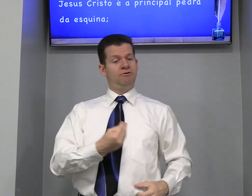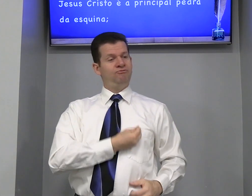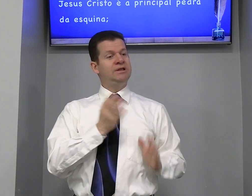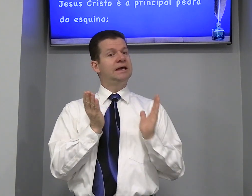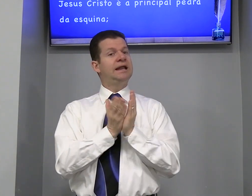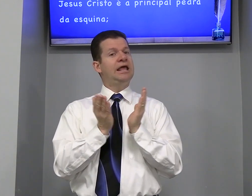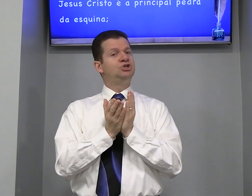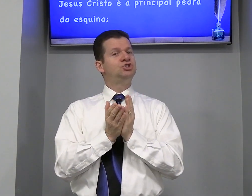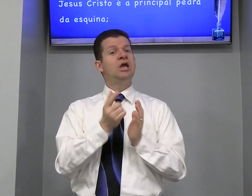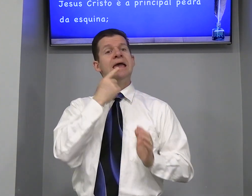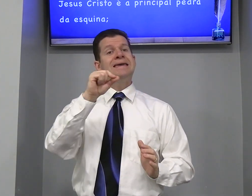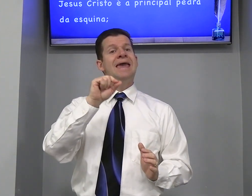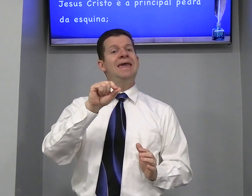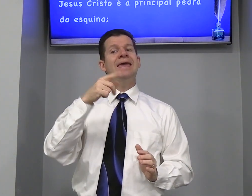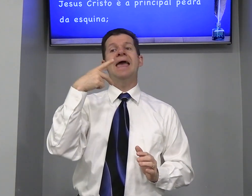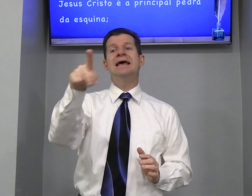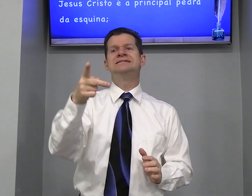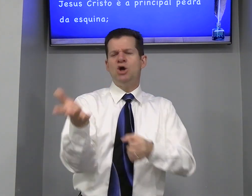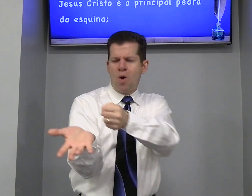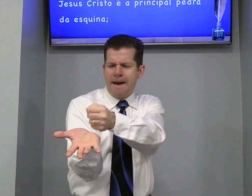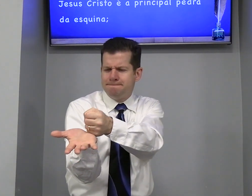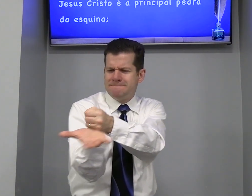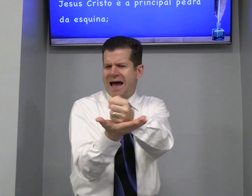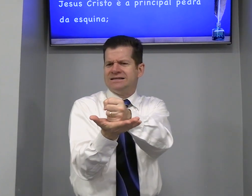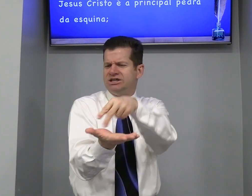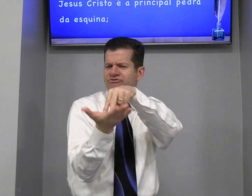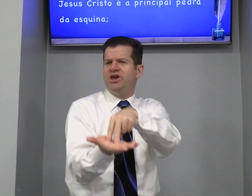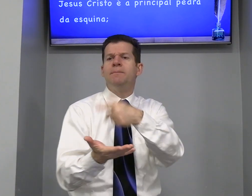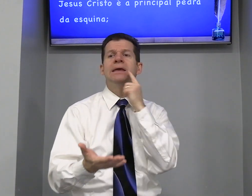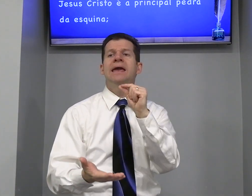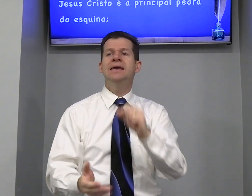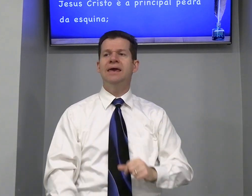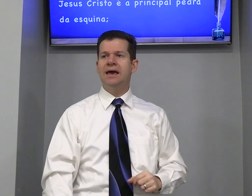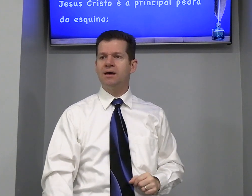Vida crente Quem é Seu Base Firme Quem que é?